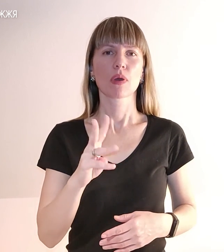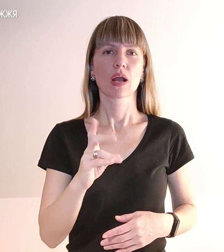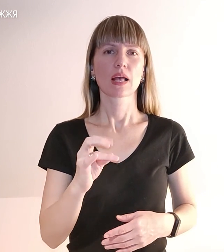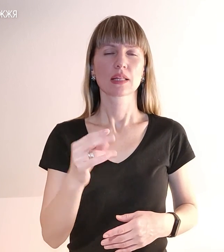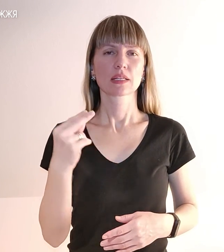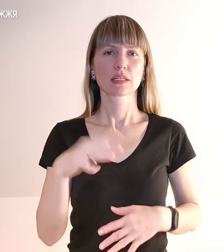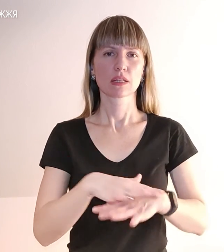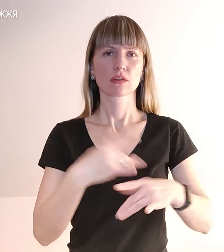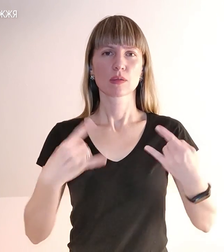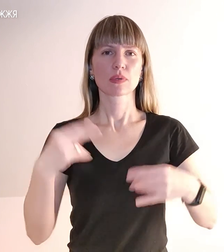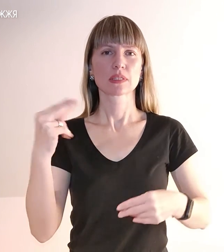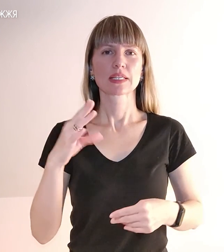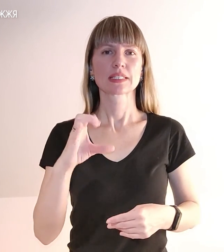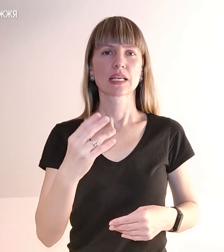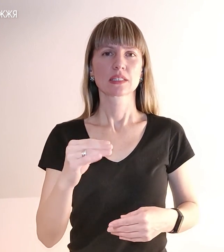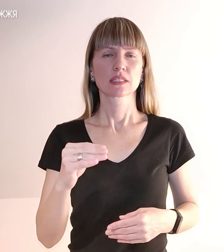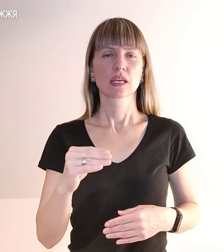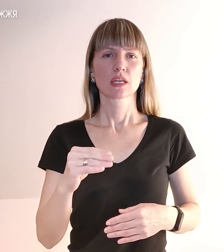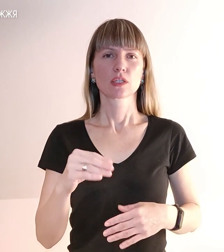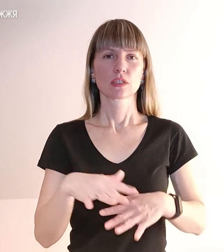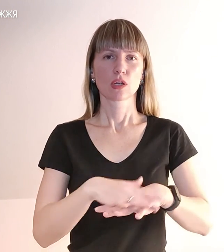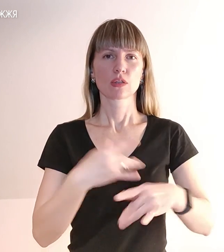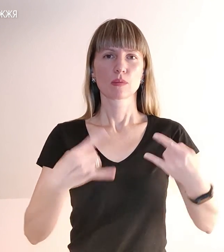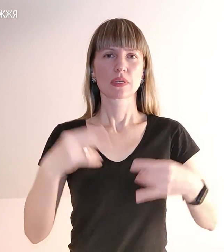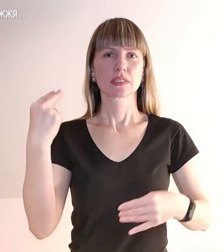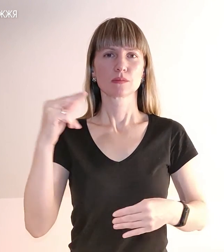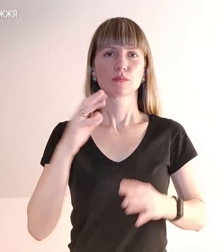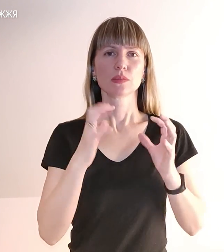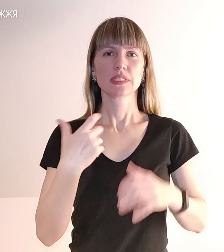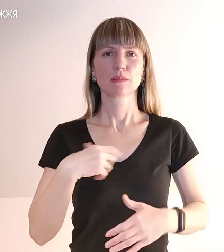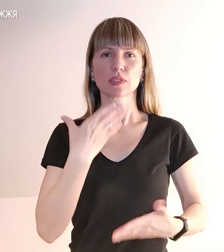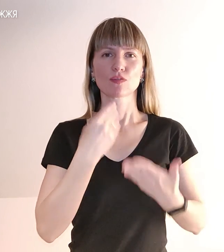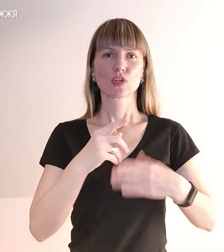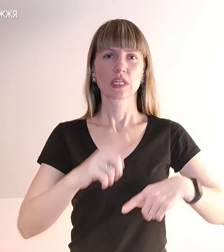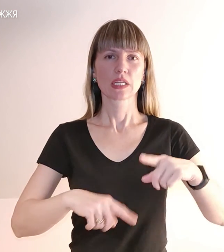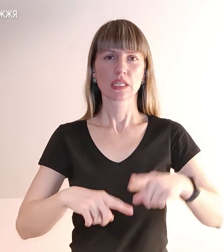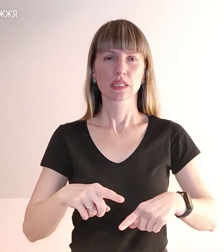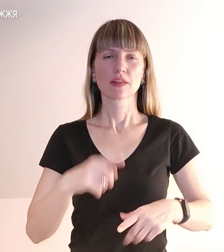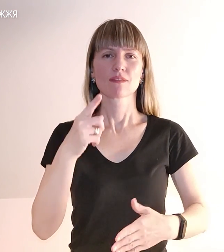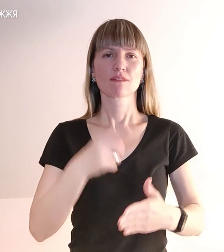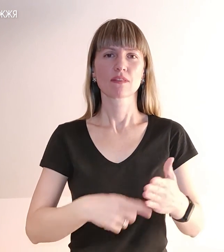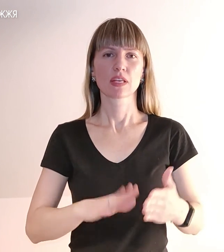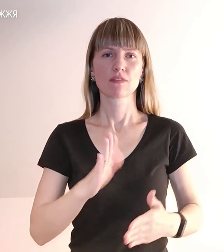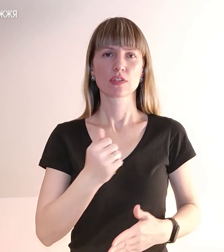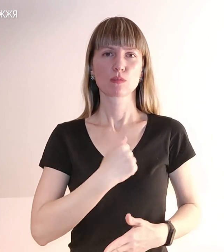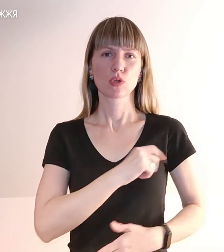також на сайті Суспільного Запоріжжя. Бережіть себе та своїх рідних та вірмо в Збройні сили України.